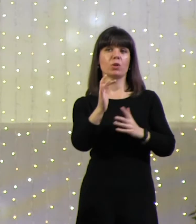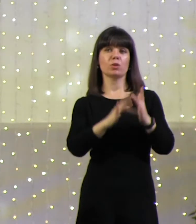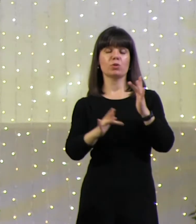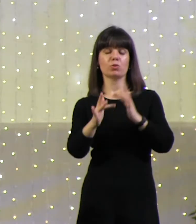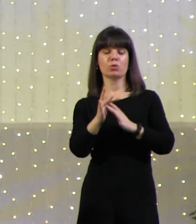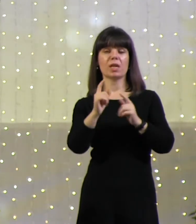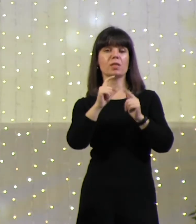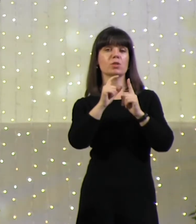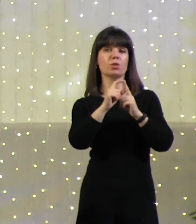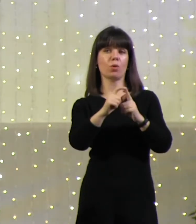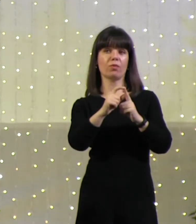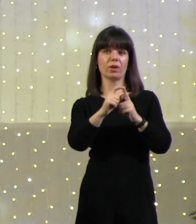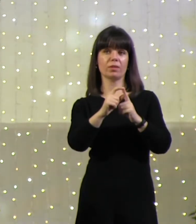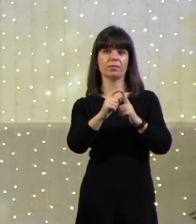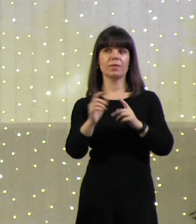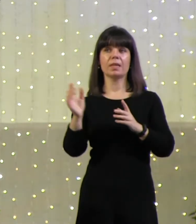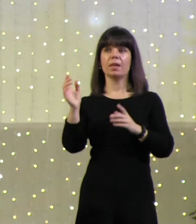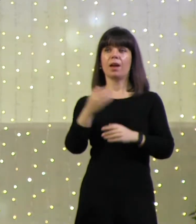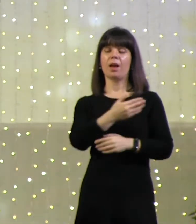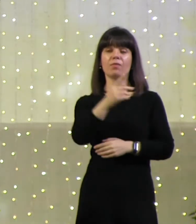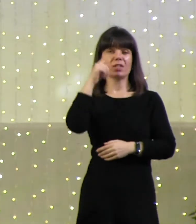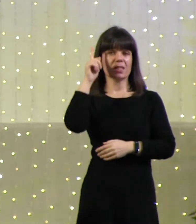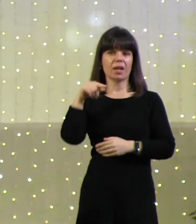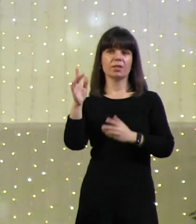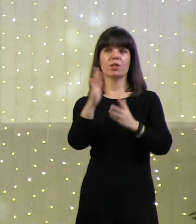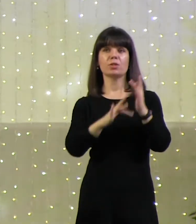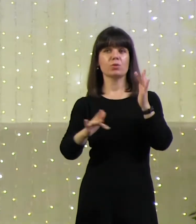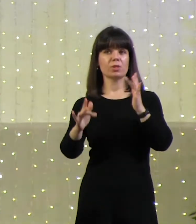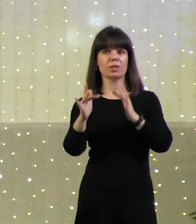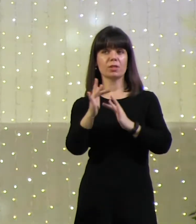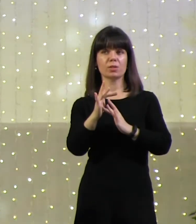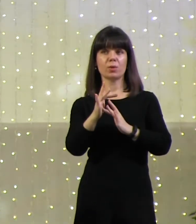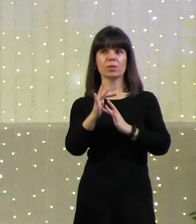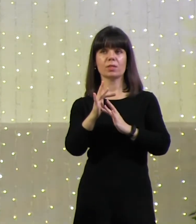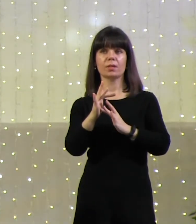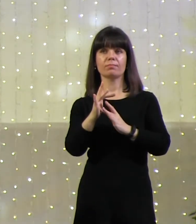Вы знаете, что Господь Иисус Христос на данный момент